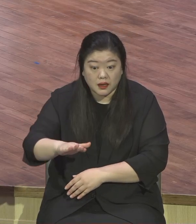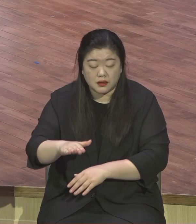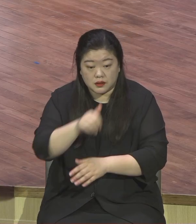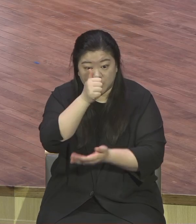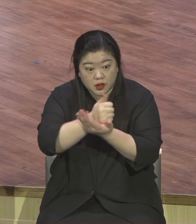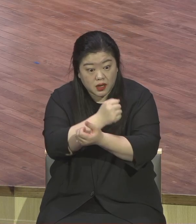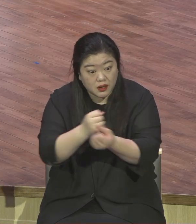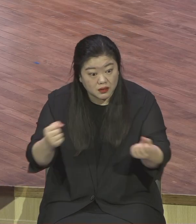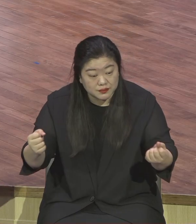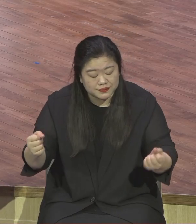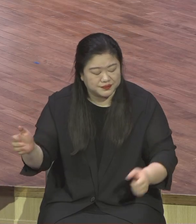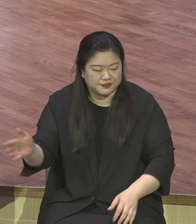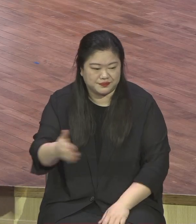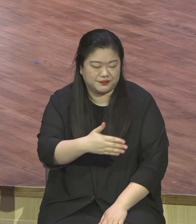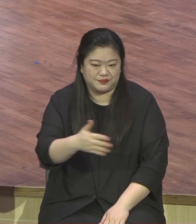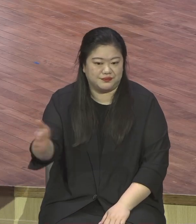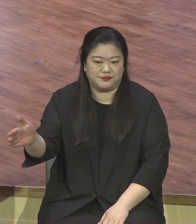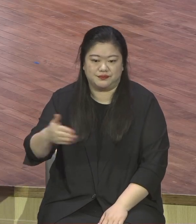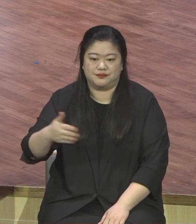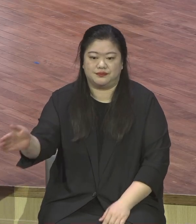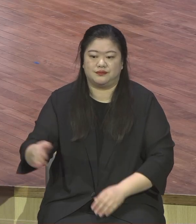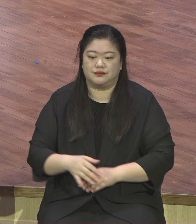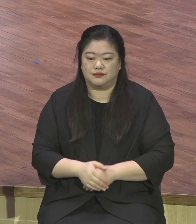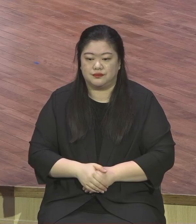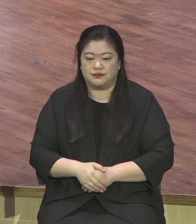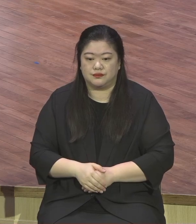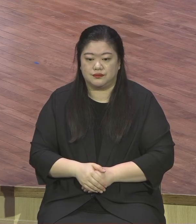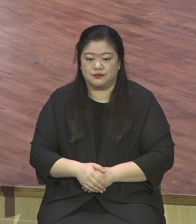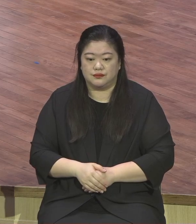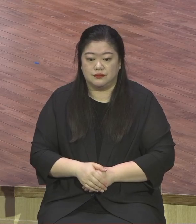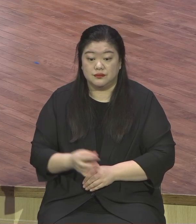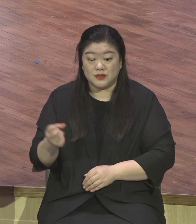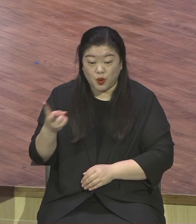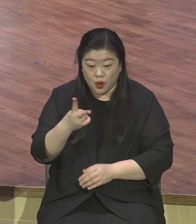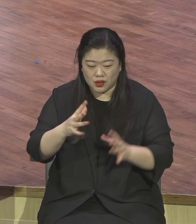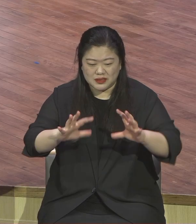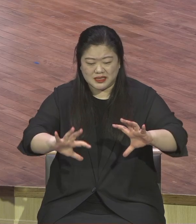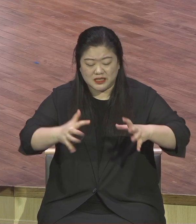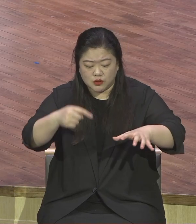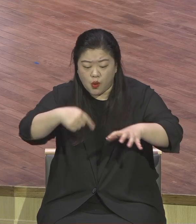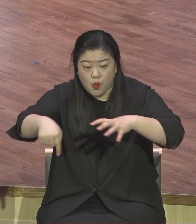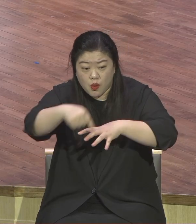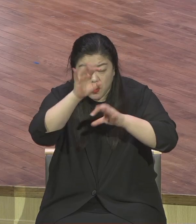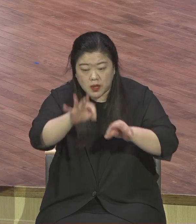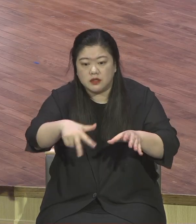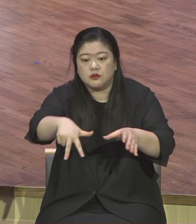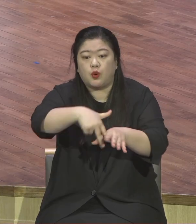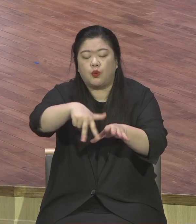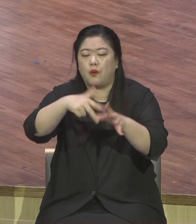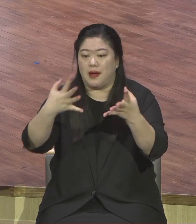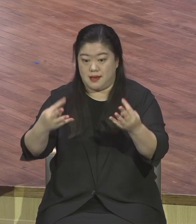종교들 많습니다 많은 종교들 지구상에 얼마나 많아요 나름대로 다 섬리죠 답이 없습니다